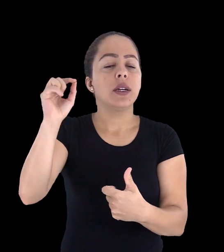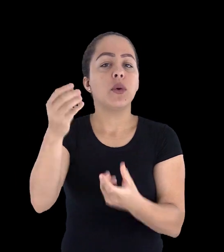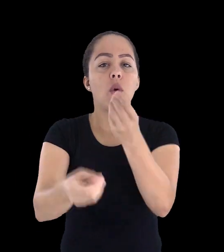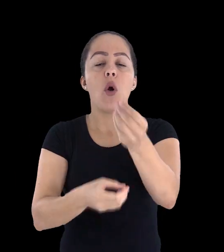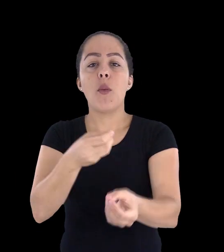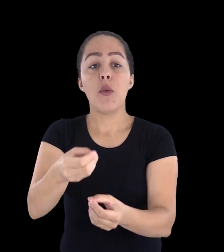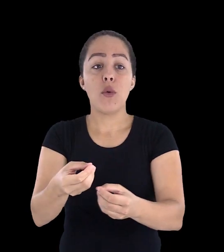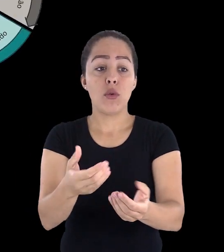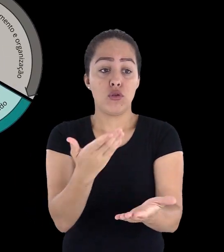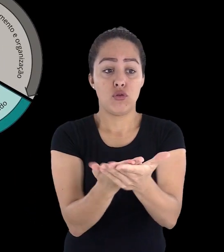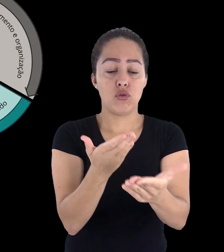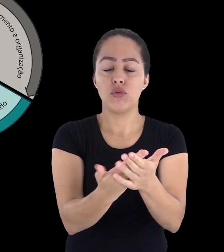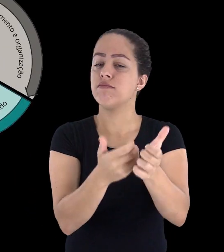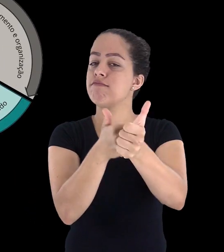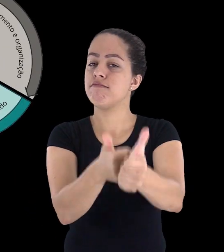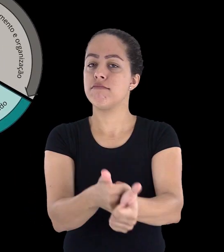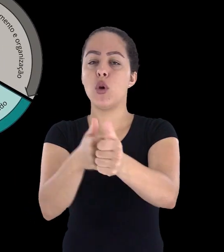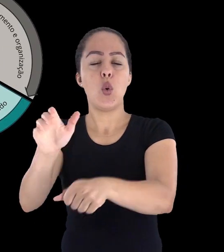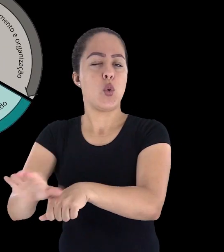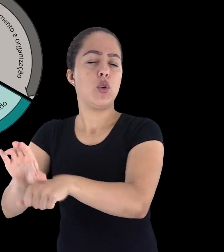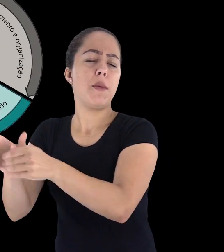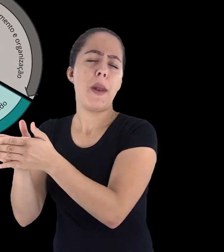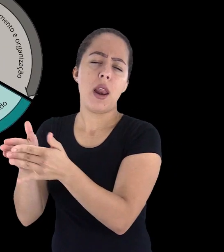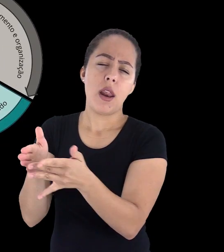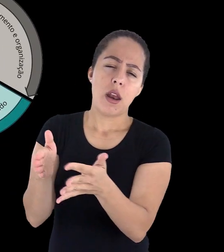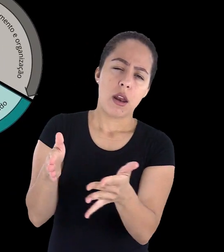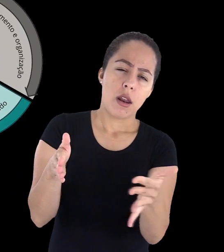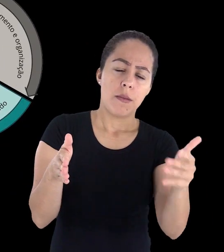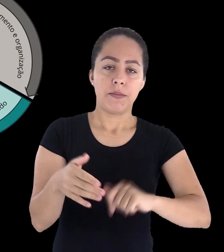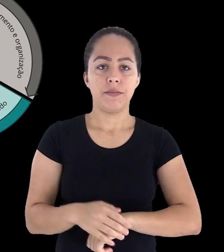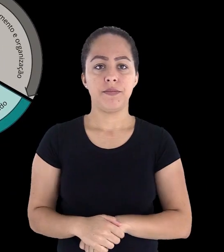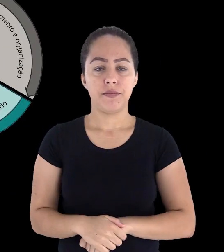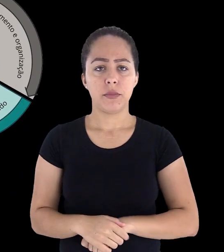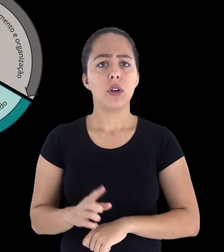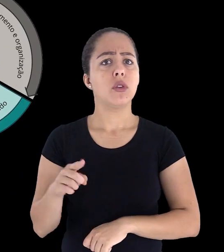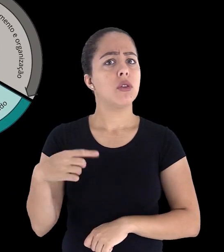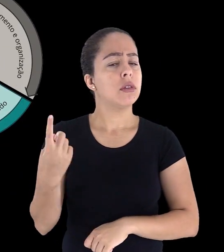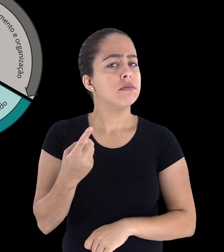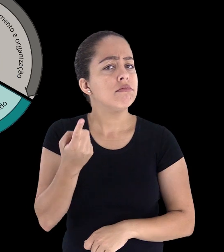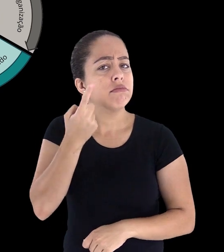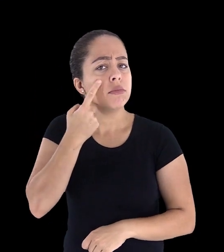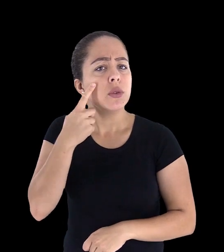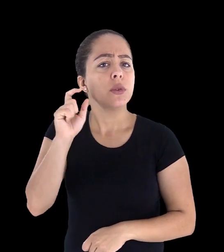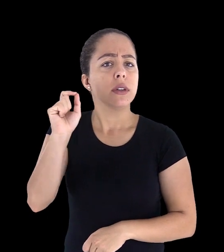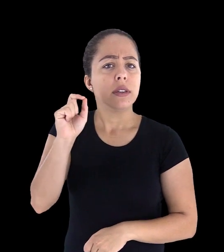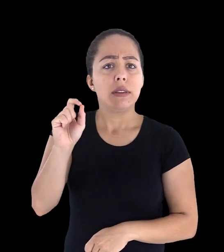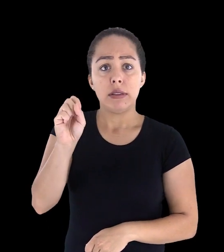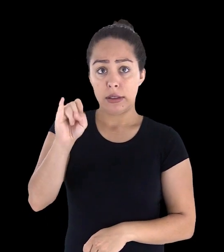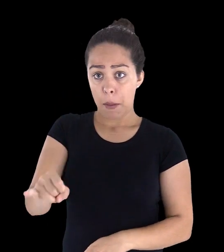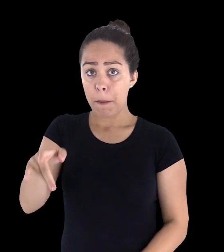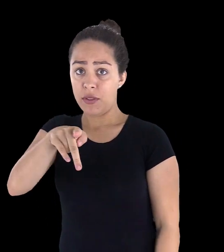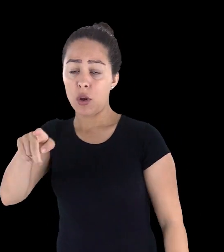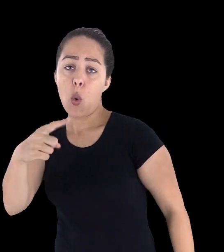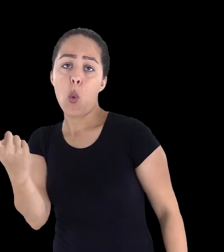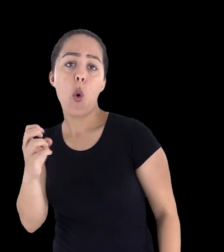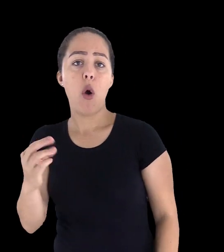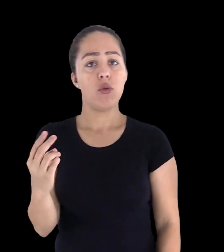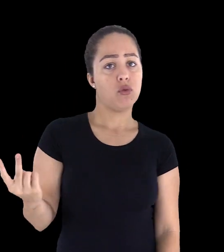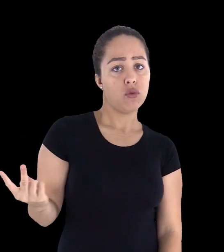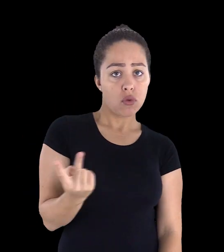no curso. Nós vimos que independente da docência ser desenvolvida por um ou mais professores devido às